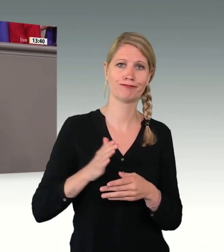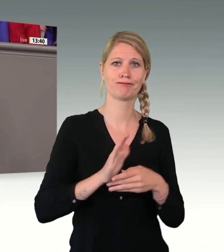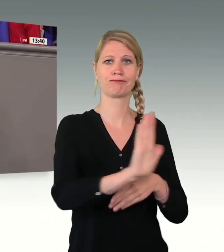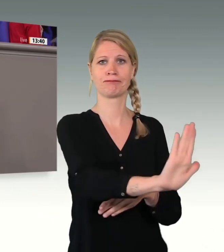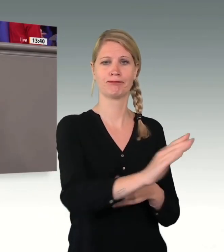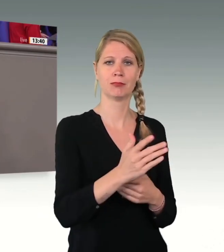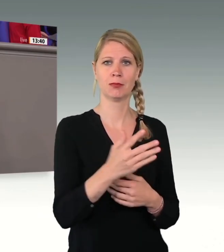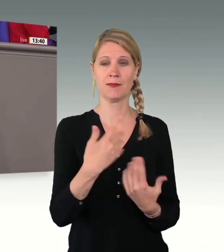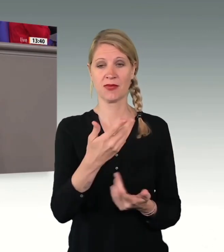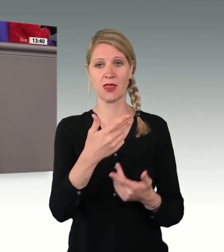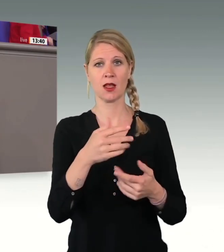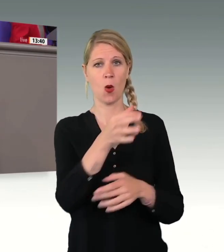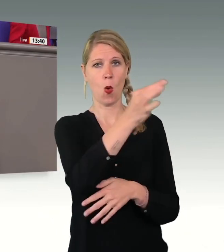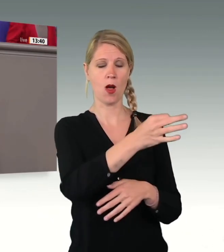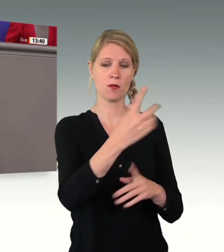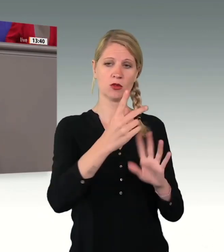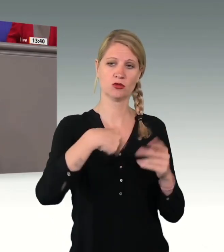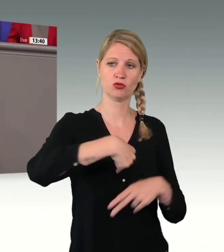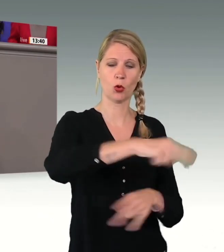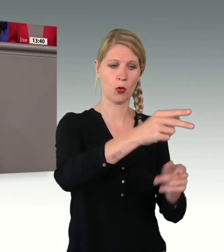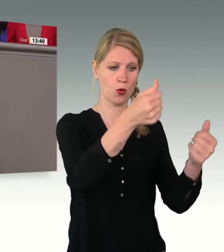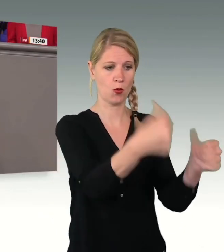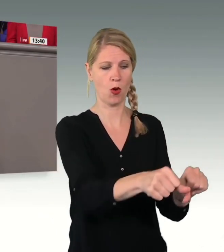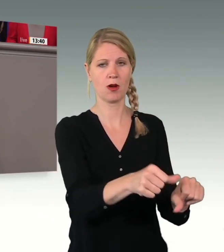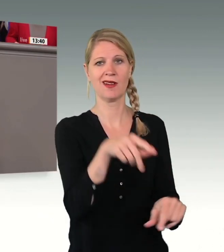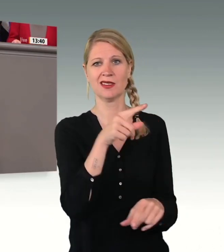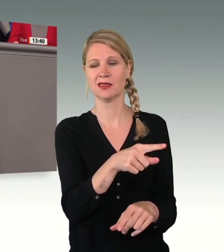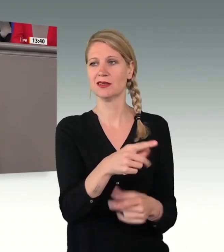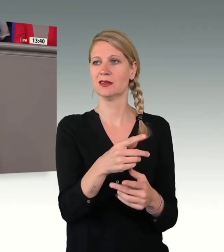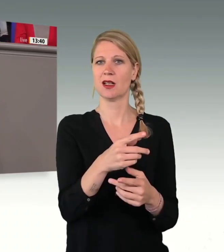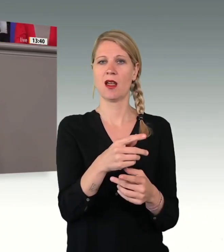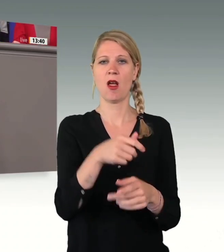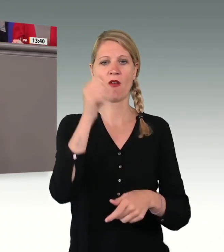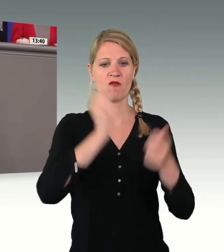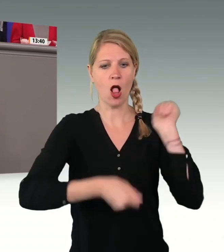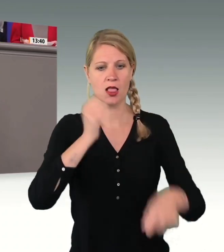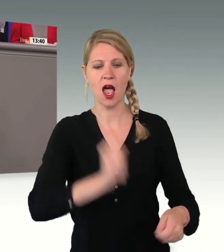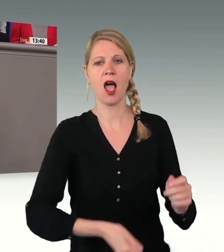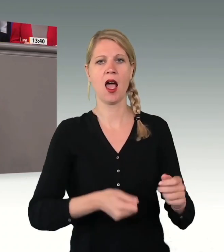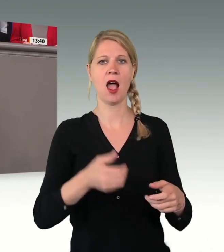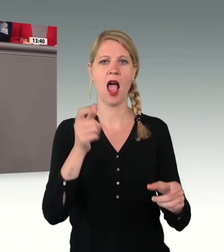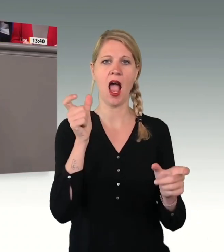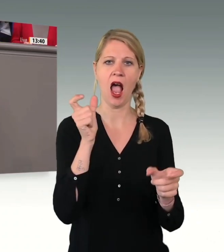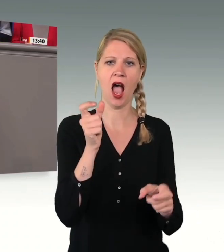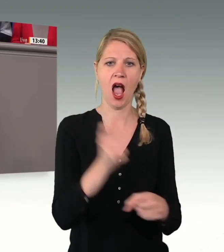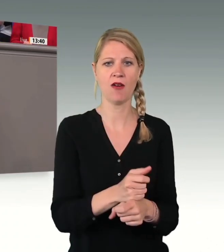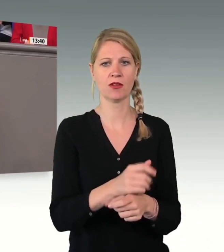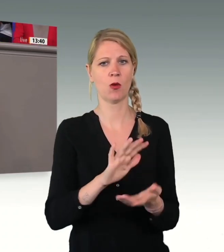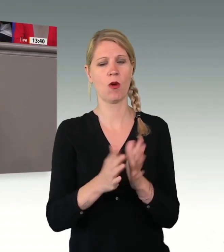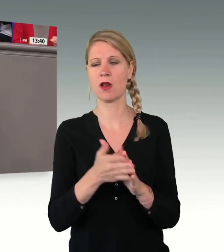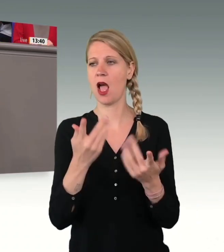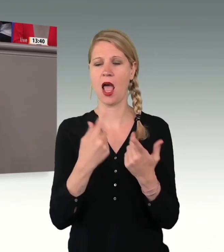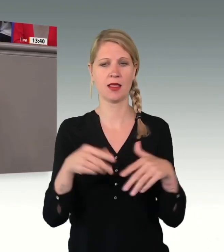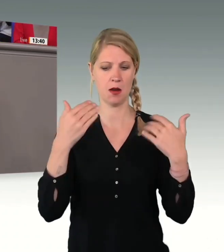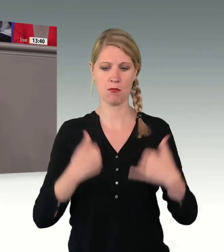zurückgezwungen, wo ihnen existenzielle Notlagen, Folter, Haft oder andere schwere Menschenrechtsverletzungen drohen. Ich sage